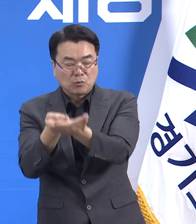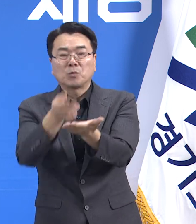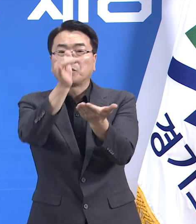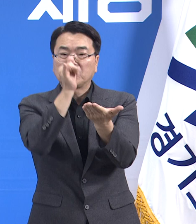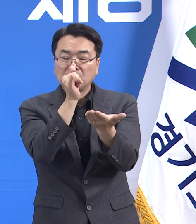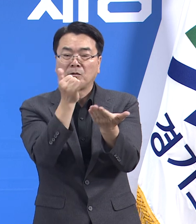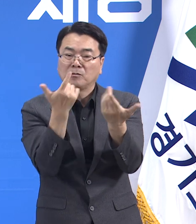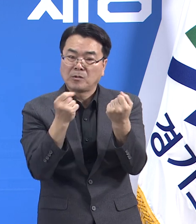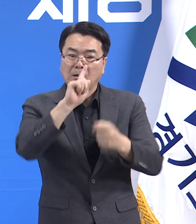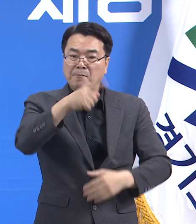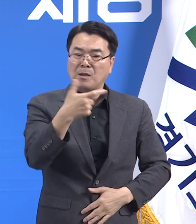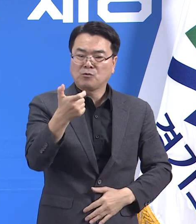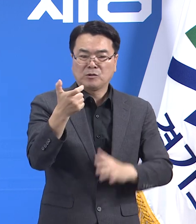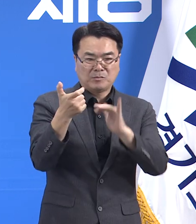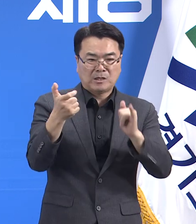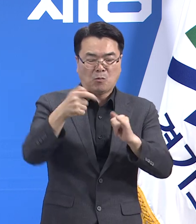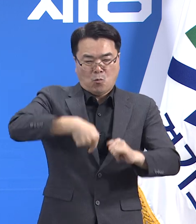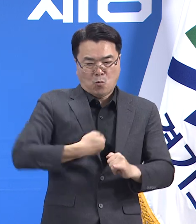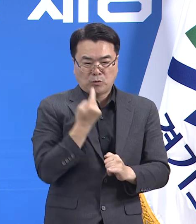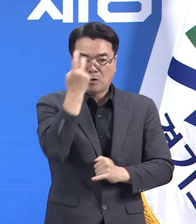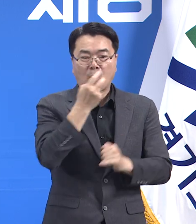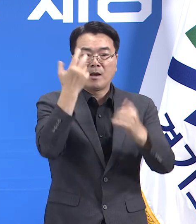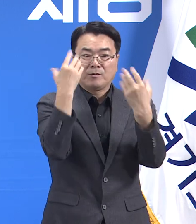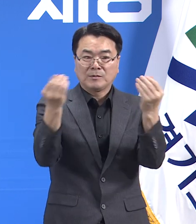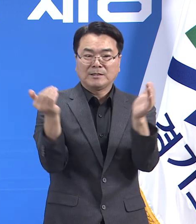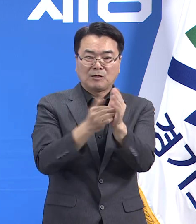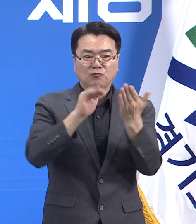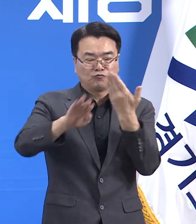또한 116명은 격리 해제에 조치되었습니다.